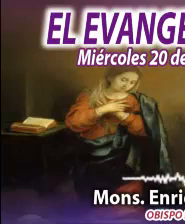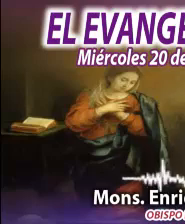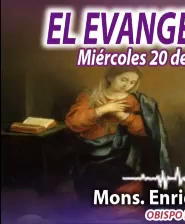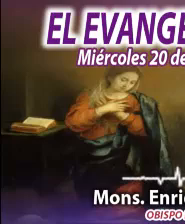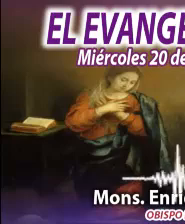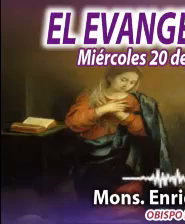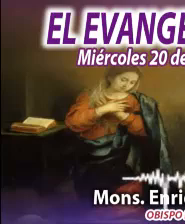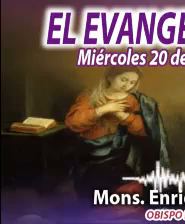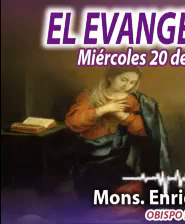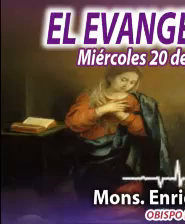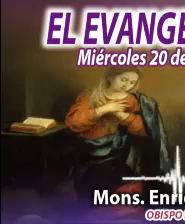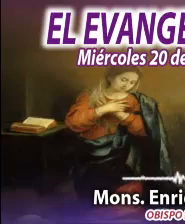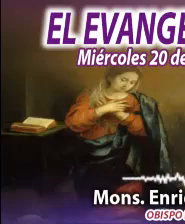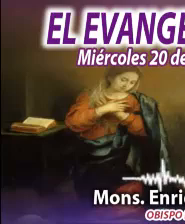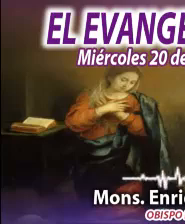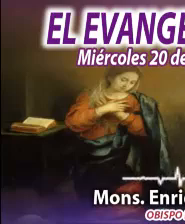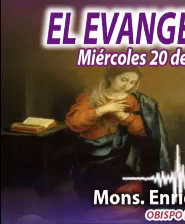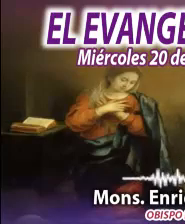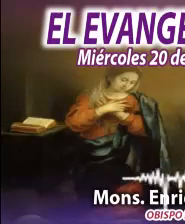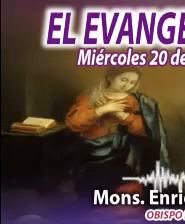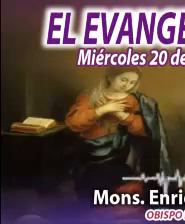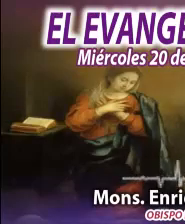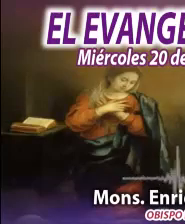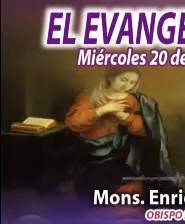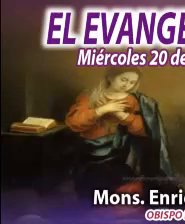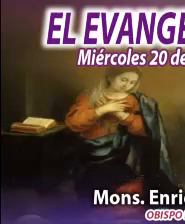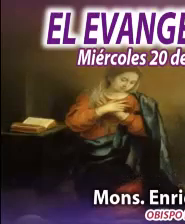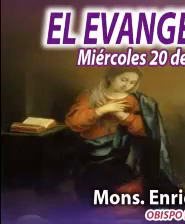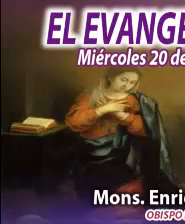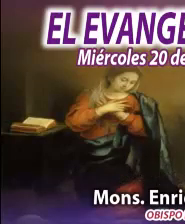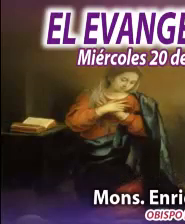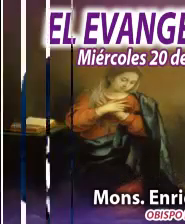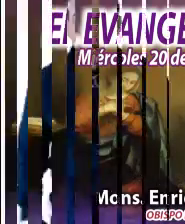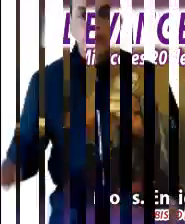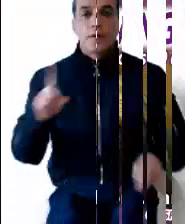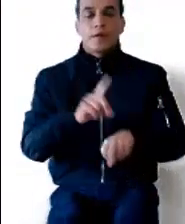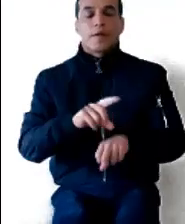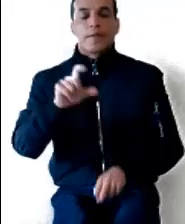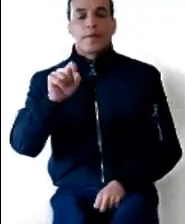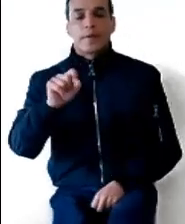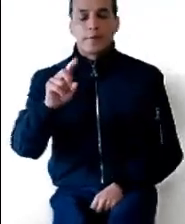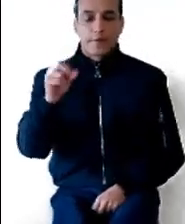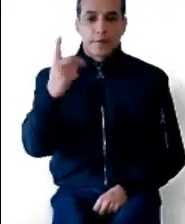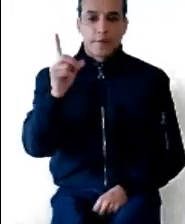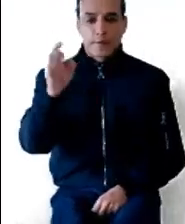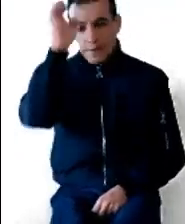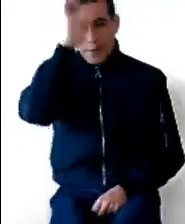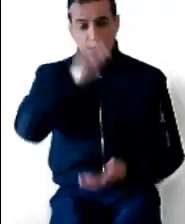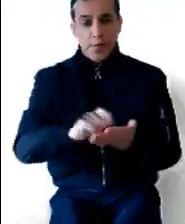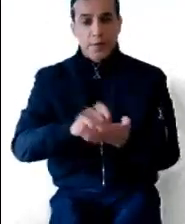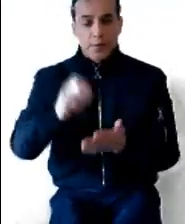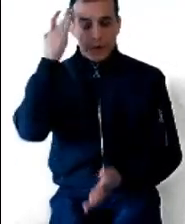Alimentame, sáname, acompáñame. 20 de diciembre,